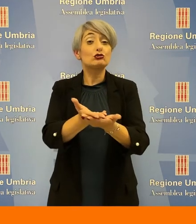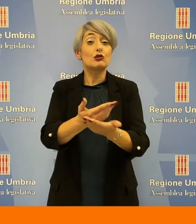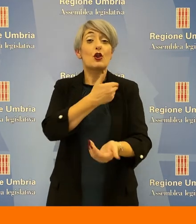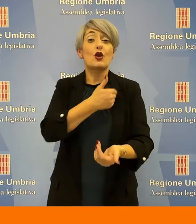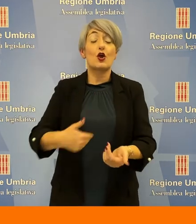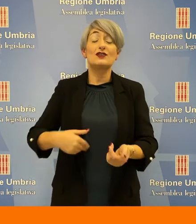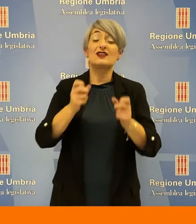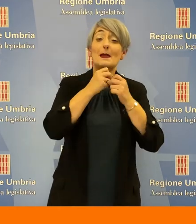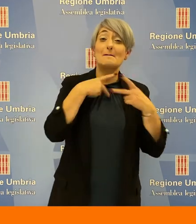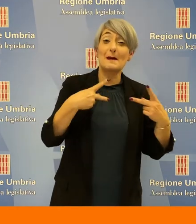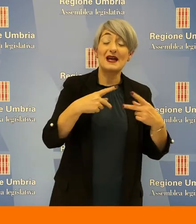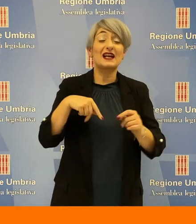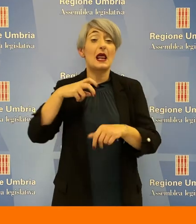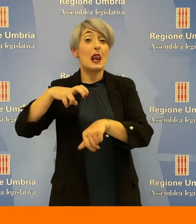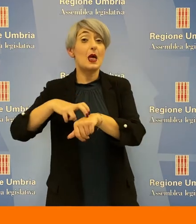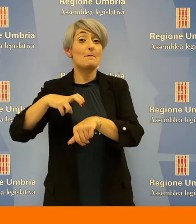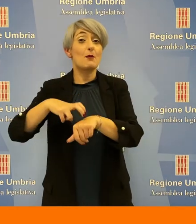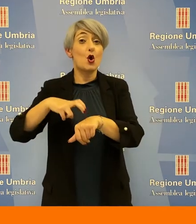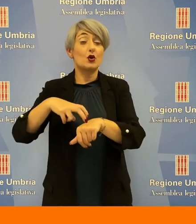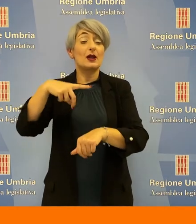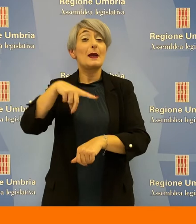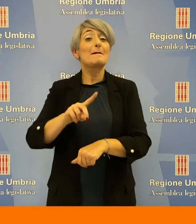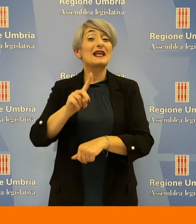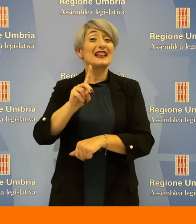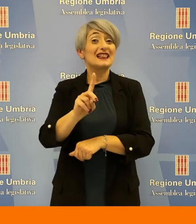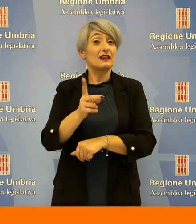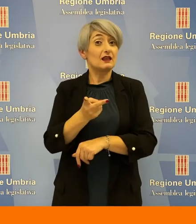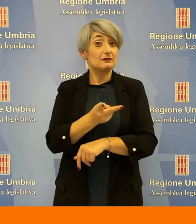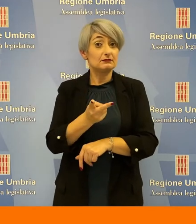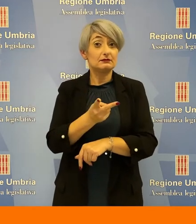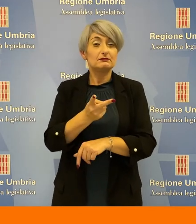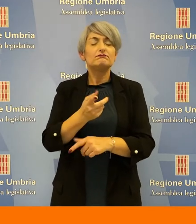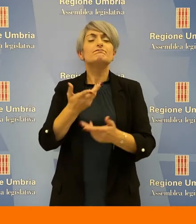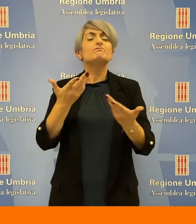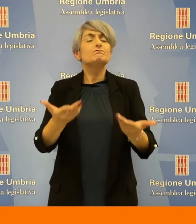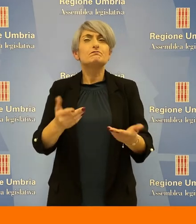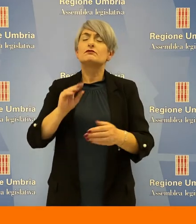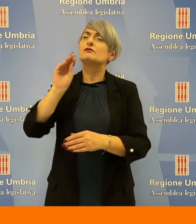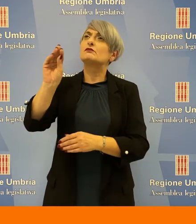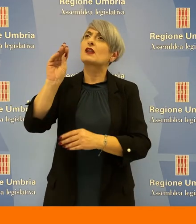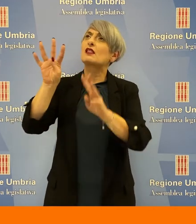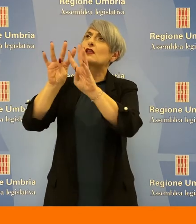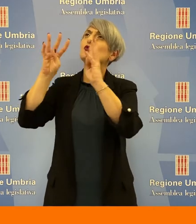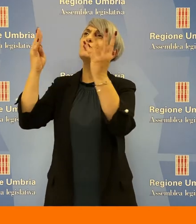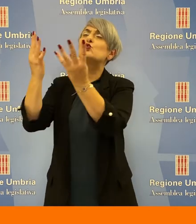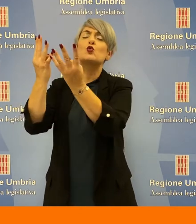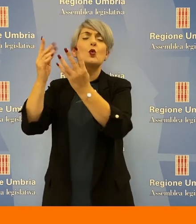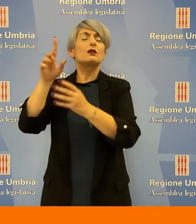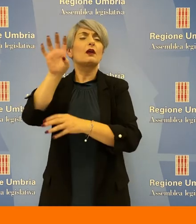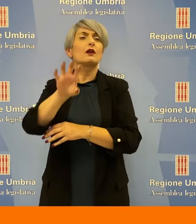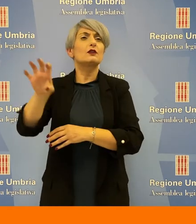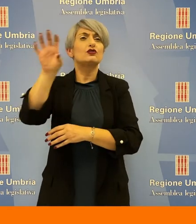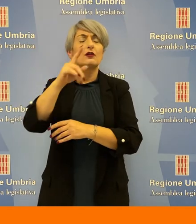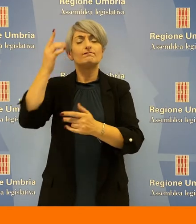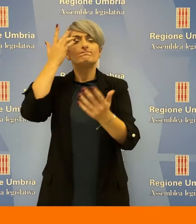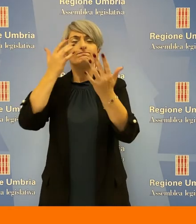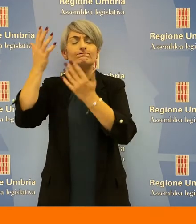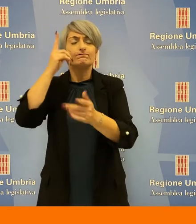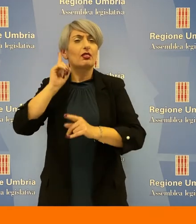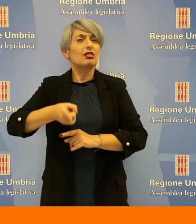del Partito Democratico, con la quale chiedono alla giunta regionale di interrogarsi sul futuro dell'ospedale di Terni e su